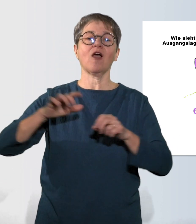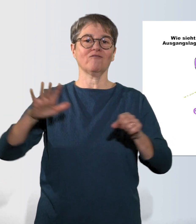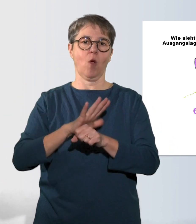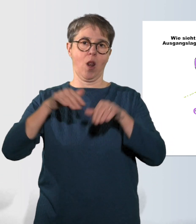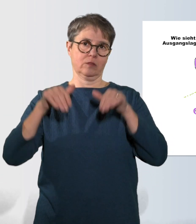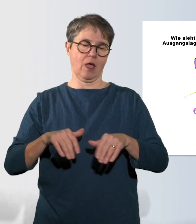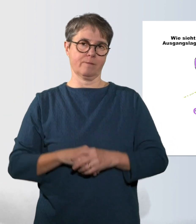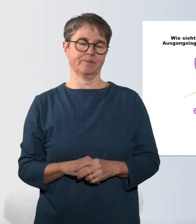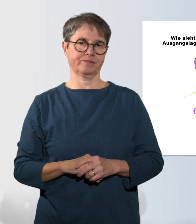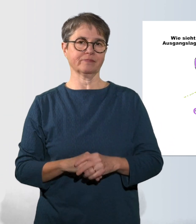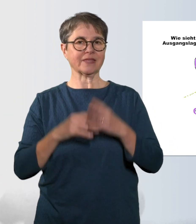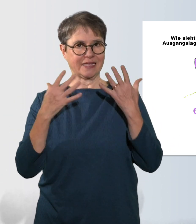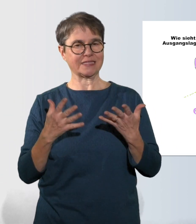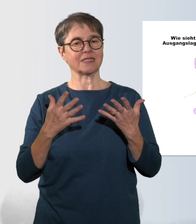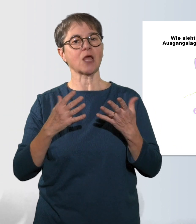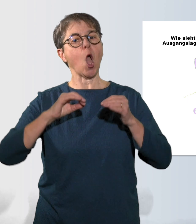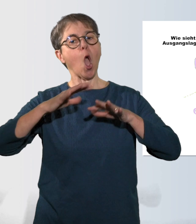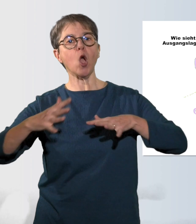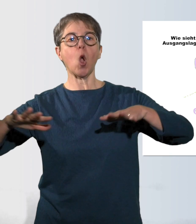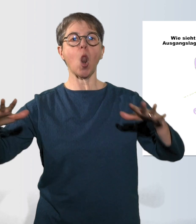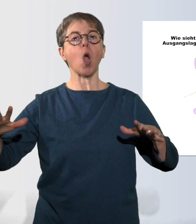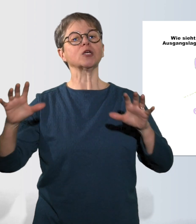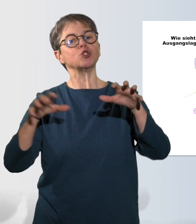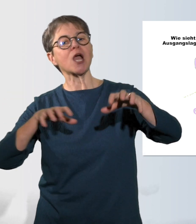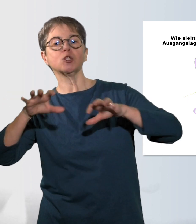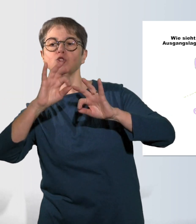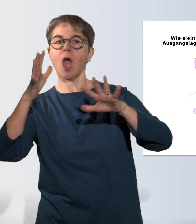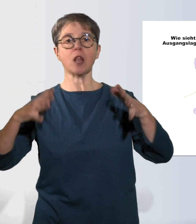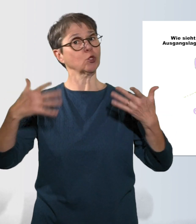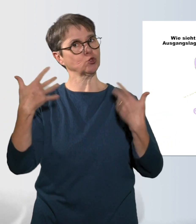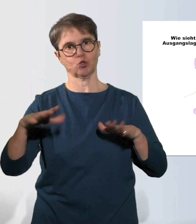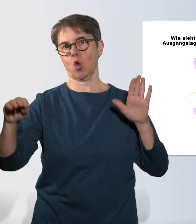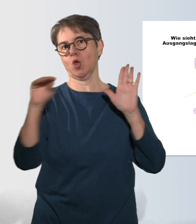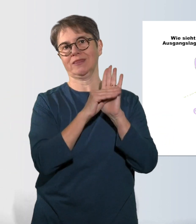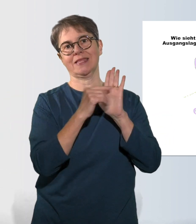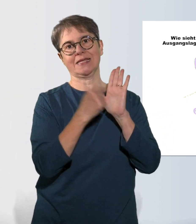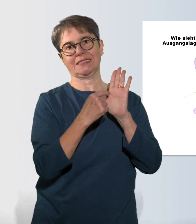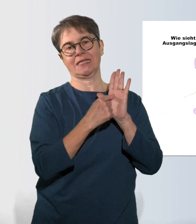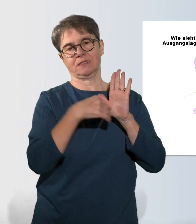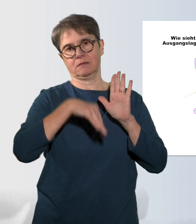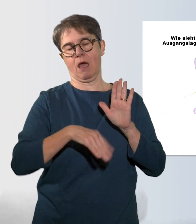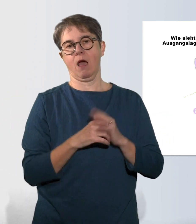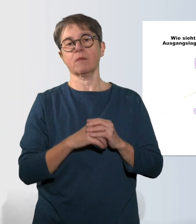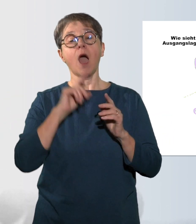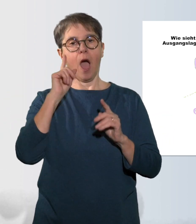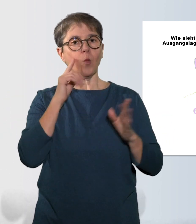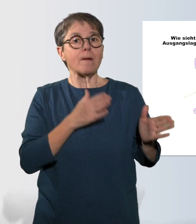der Seeufer ist gesetzlich bereits festgeschrieben. Dies gilt auch für den Planungsgrundsatz, dass See- und Flussufer